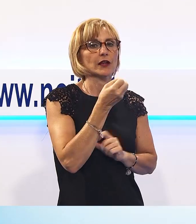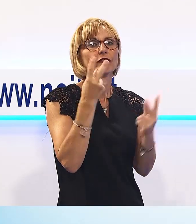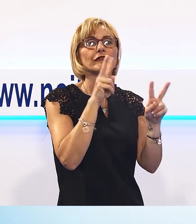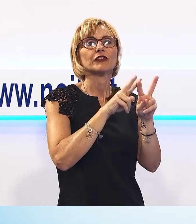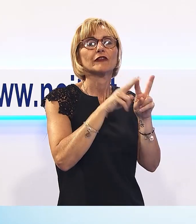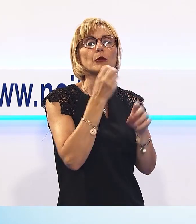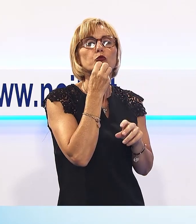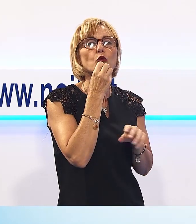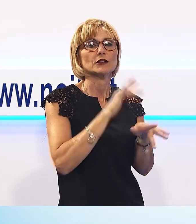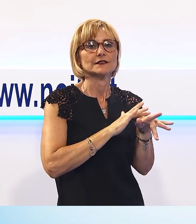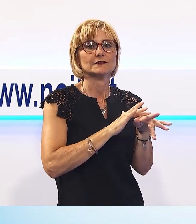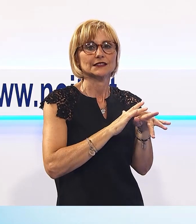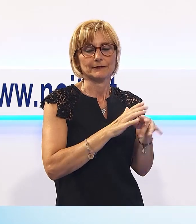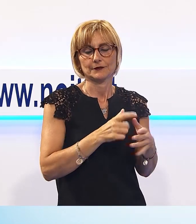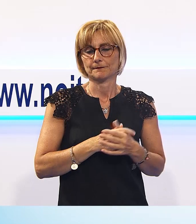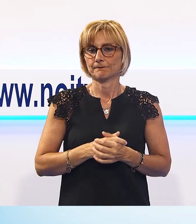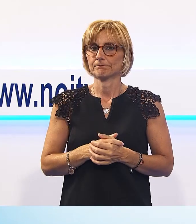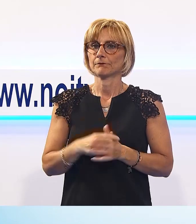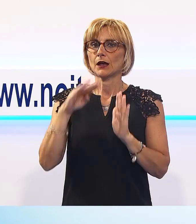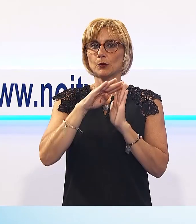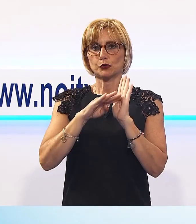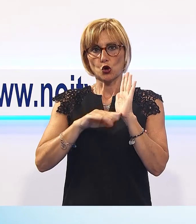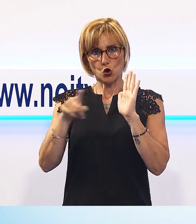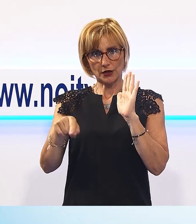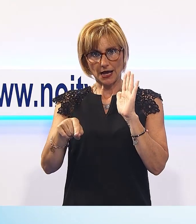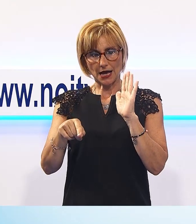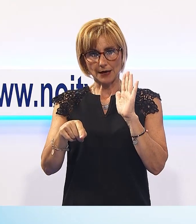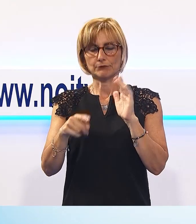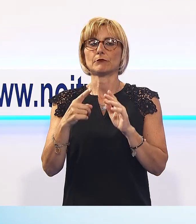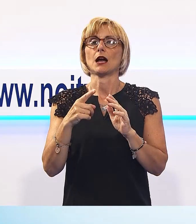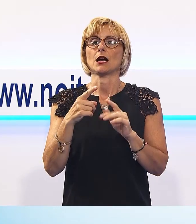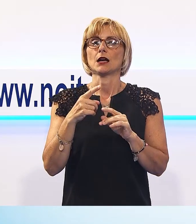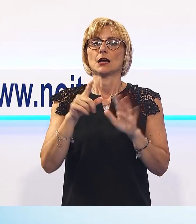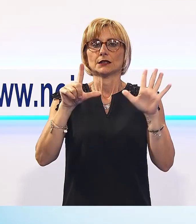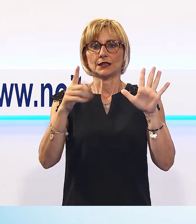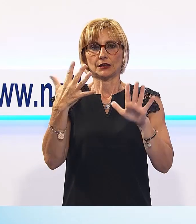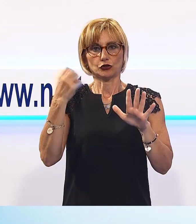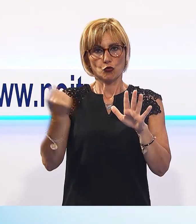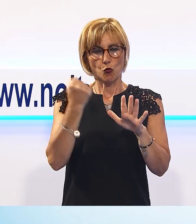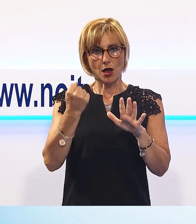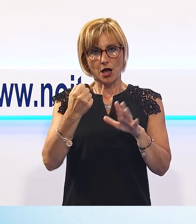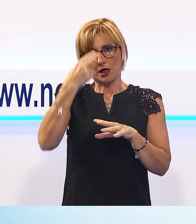Un programma davvero denso, fitto per i 75 anni dalla morte e dal sacrificio di Donaldo May.